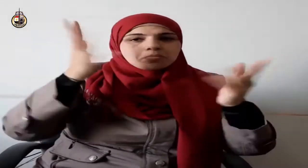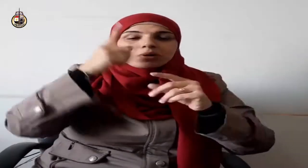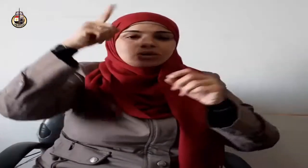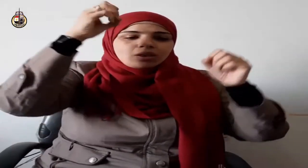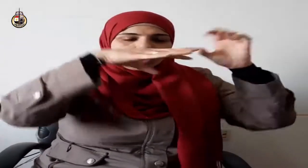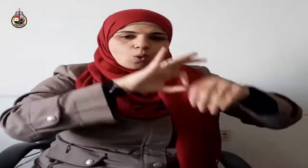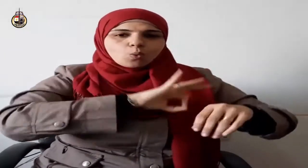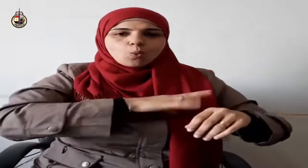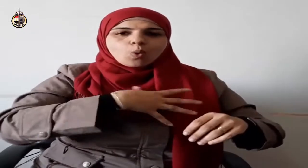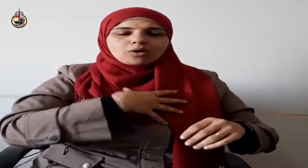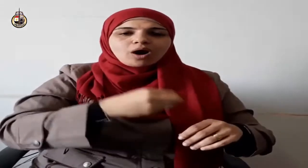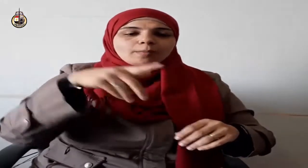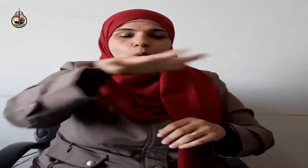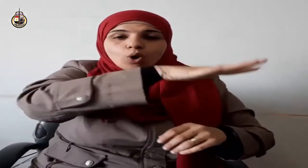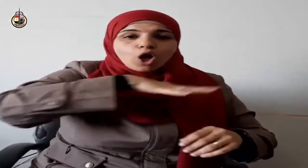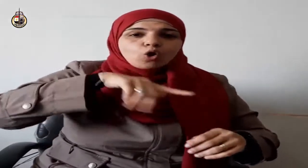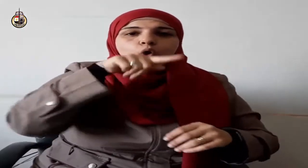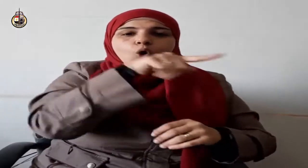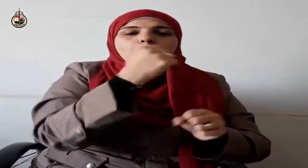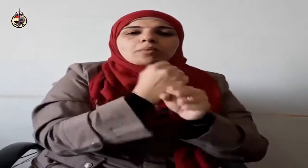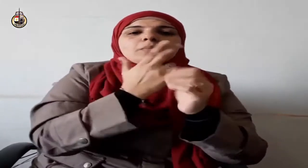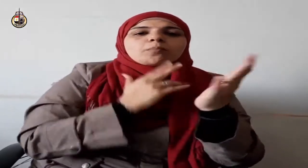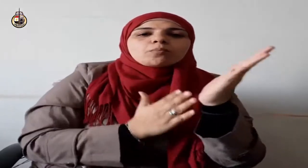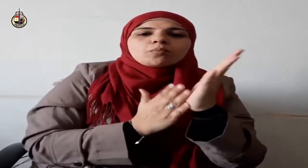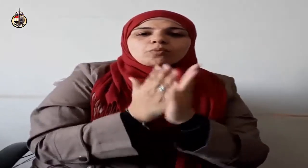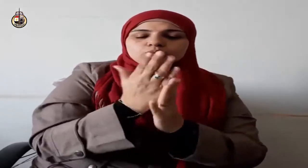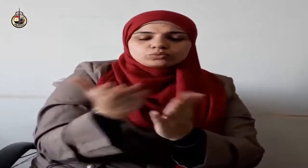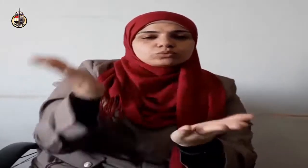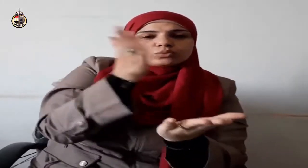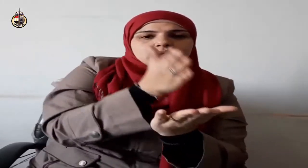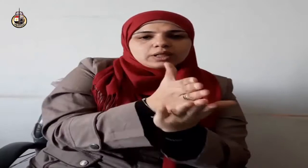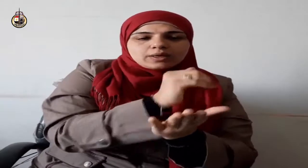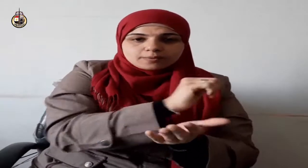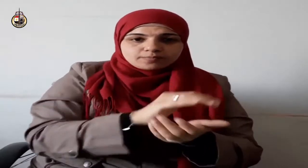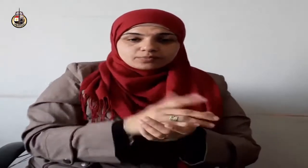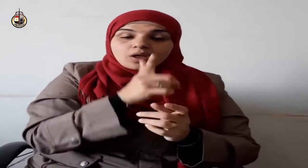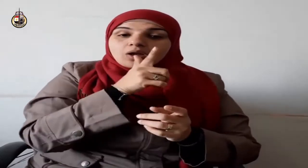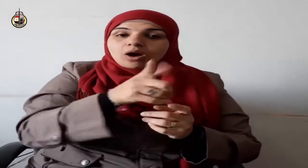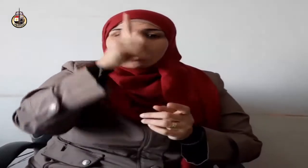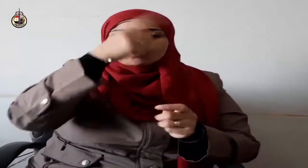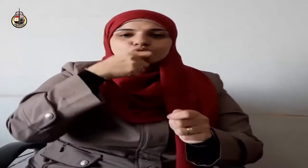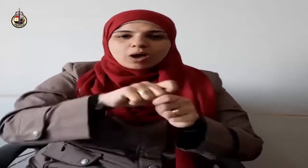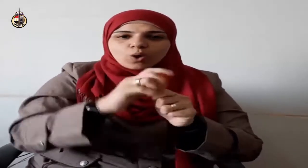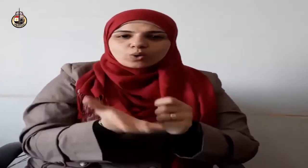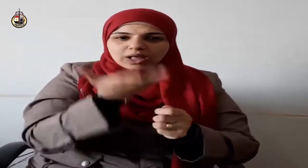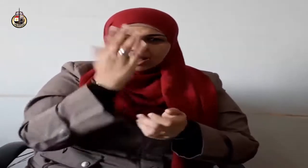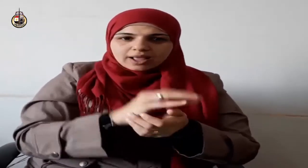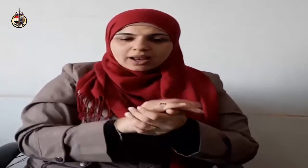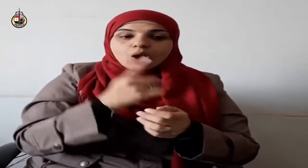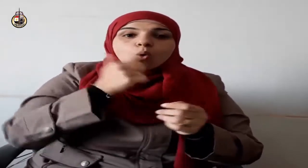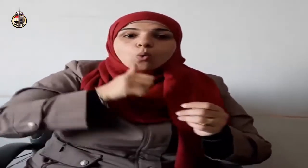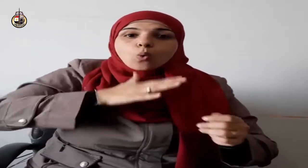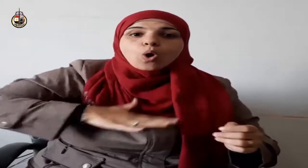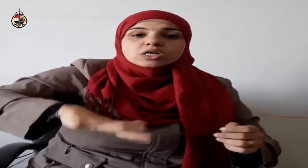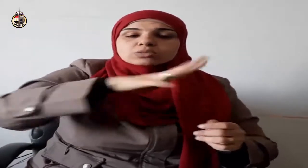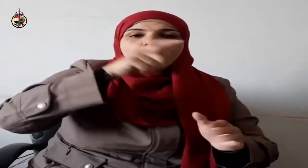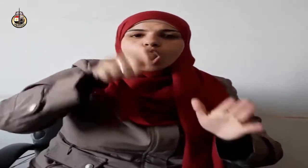مع الصابرين وقال سبحانه وبشر الصابرين الذين إذا أصابتهم